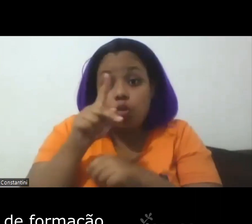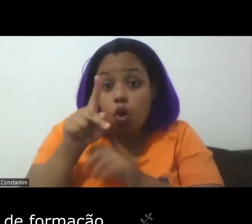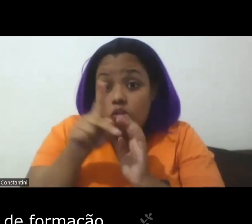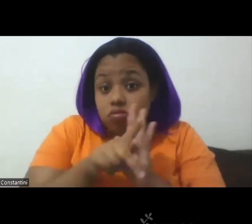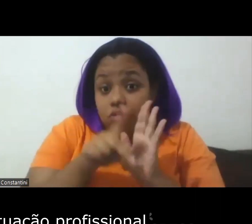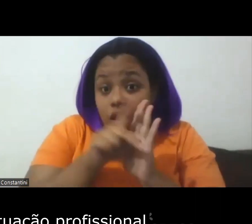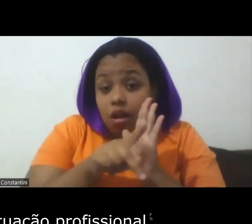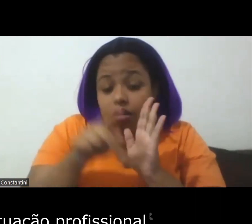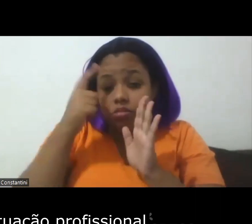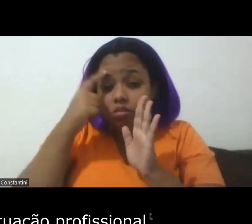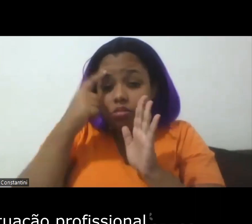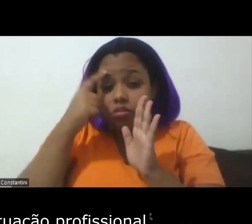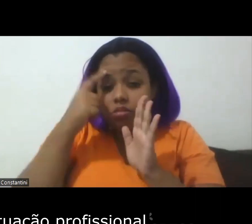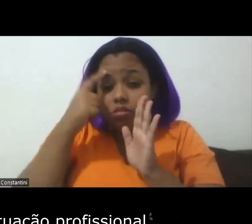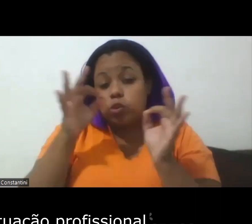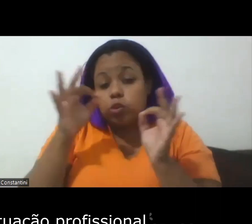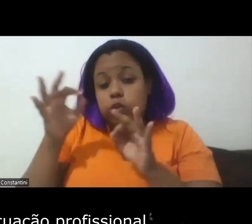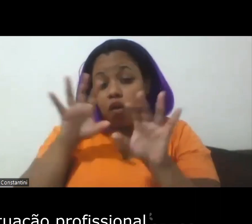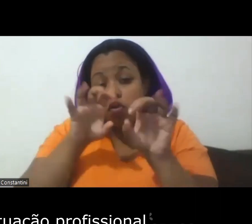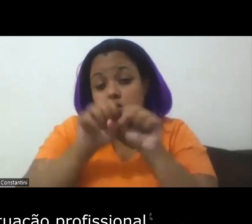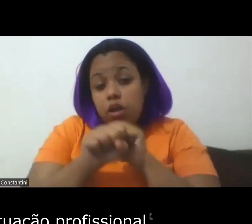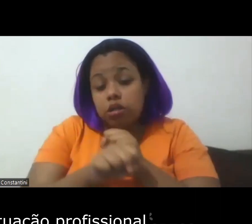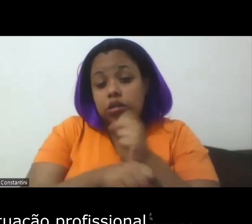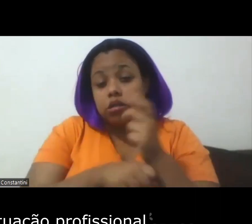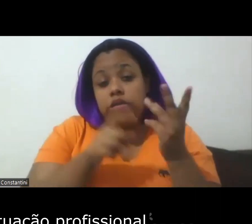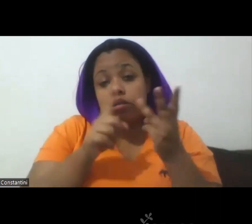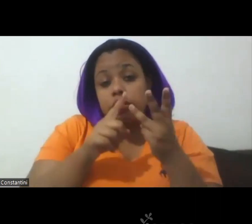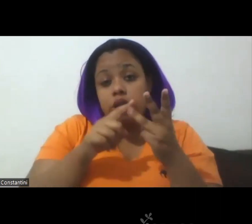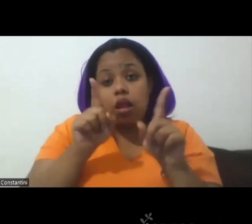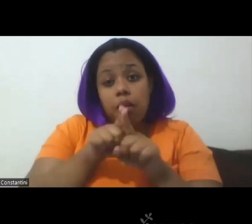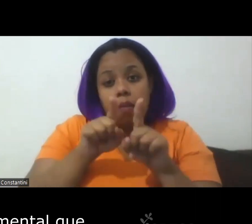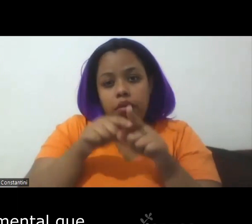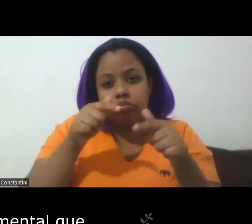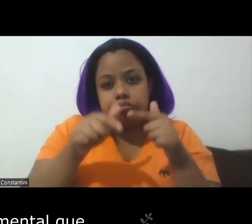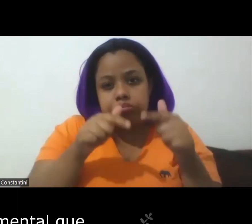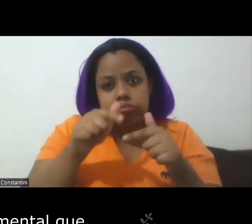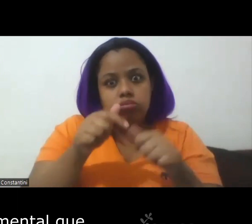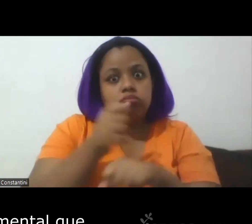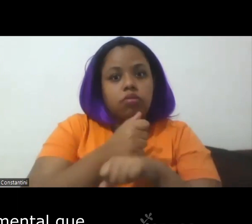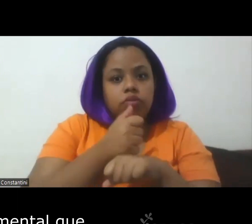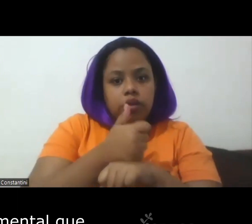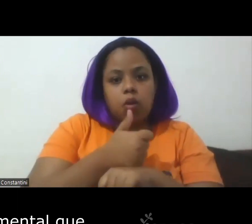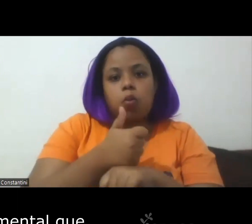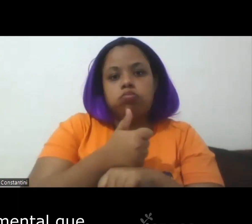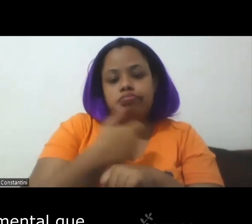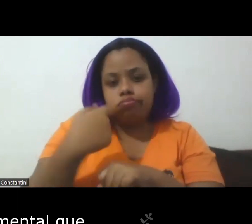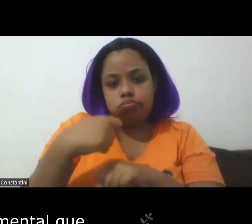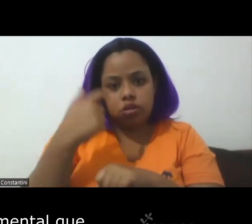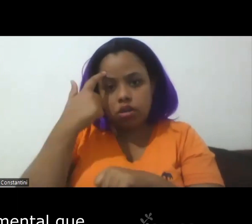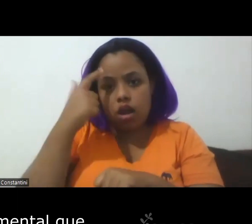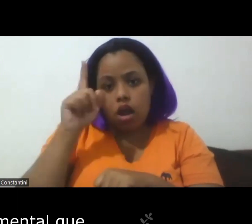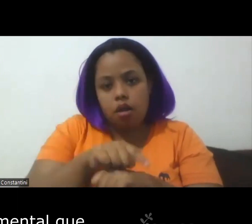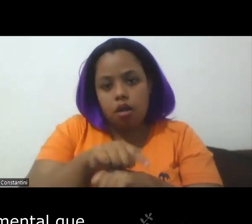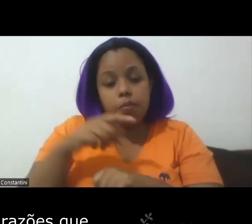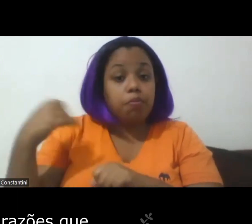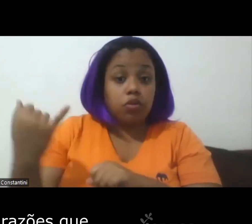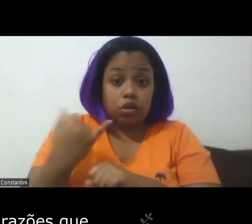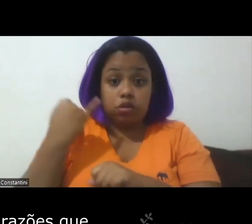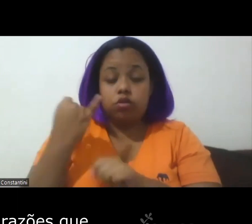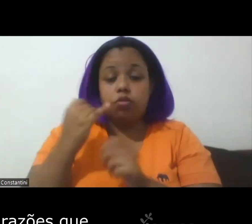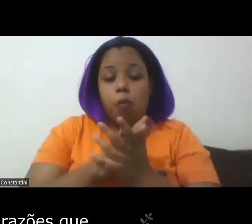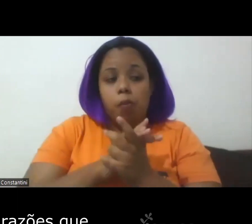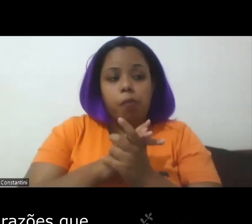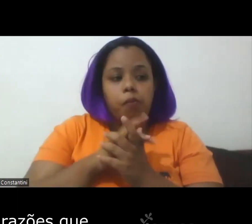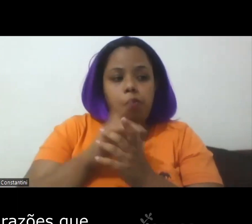formação do nosso projeto de atuação profissional então é fundamental que a